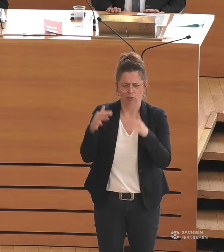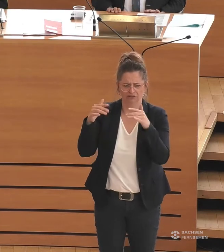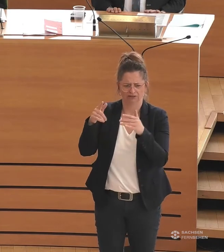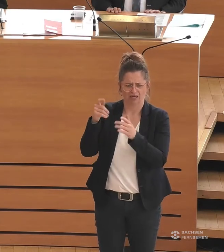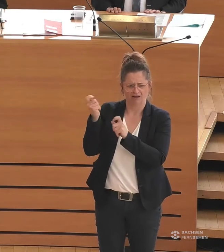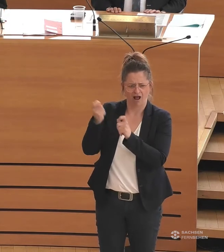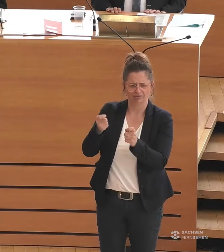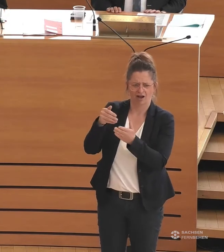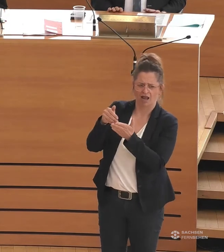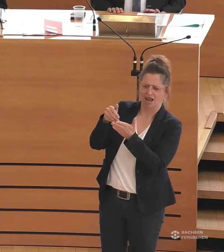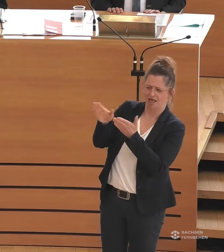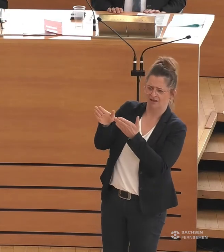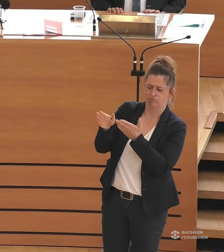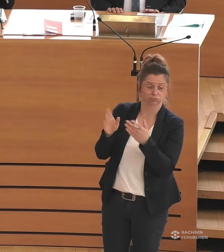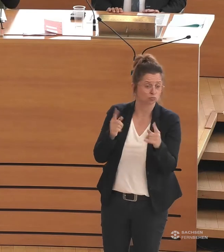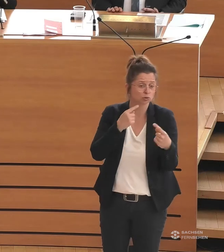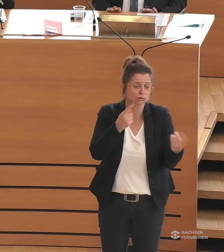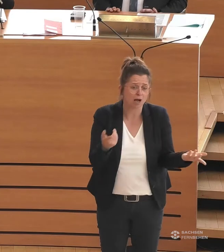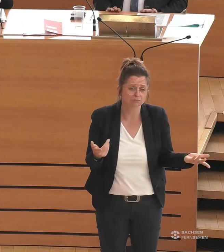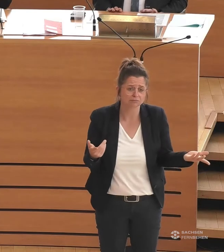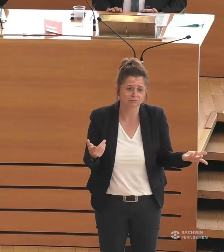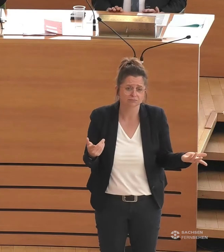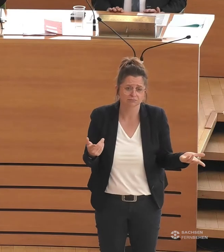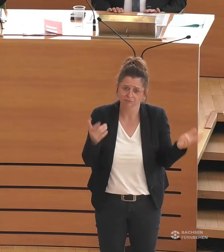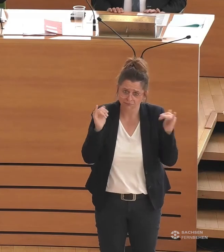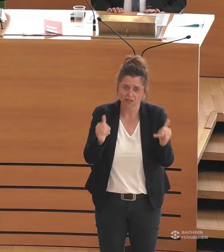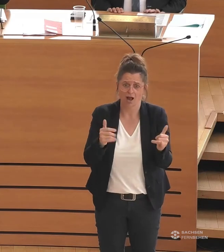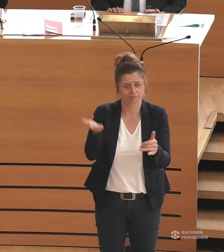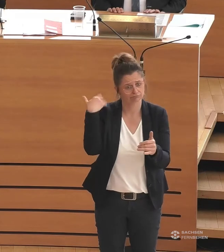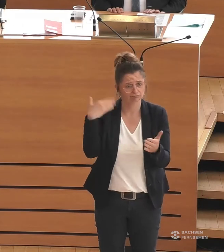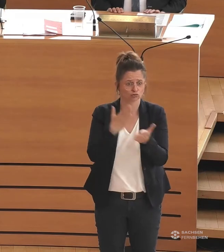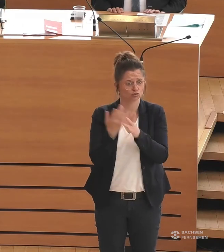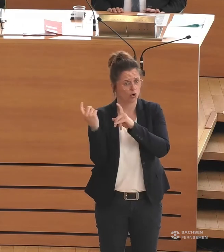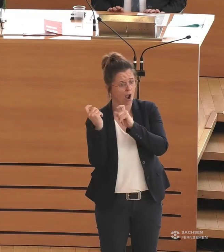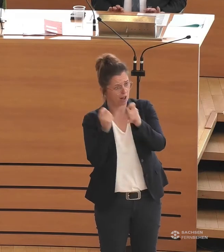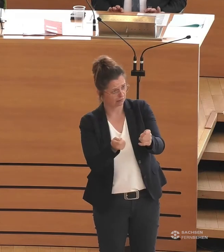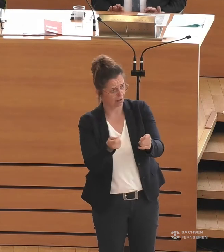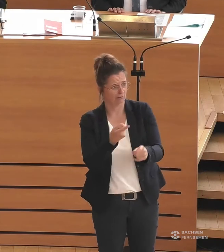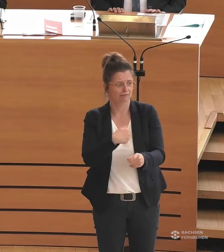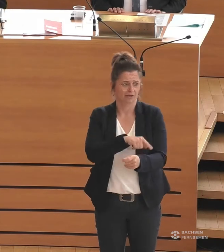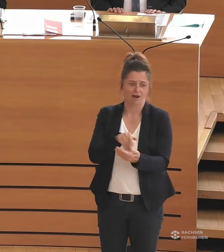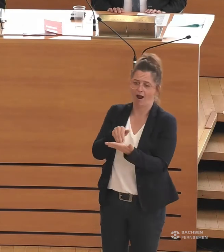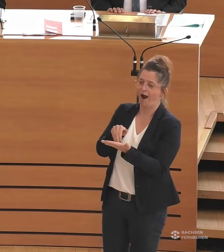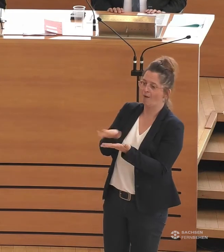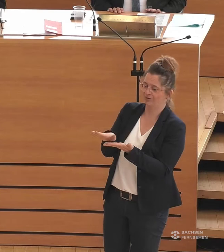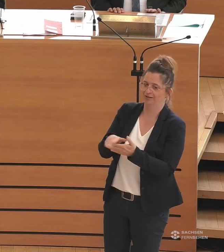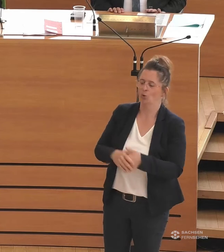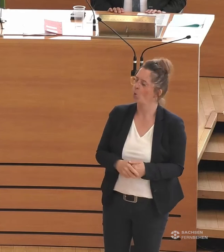So viel zur Ehrlichkeit Ihrer Ziele. Ja, wir haben einen Antrag gestellt, und dieser wurde abgelehnt von Ihnen.